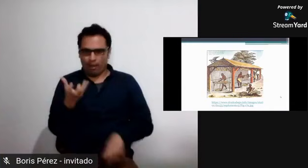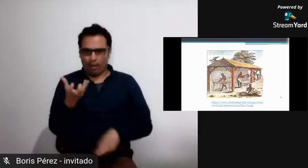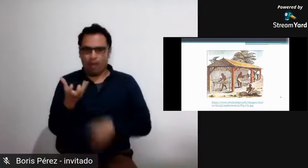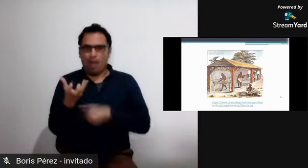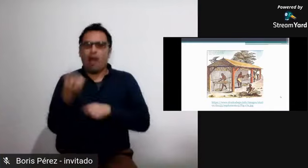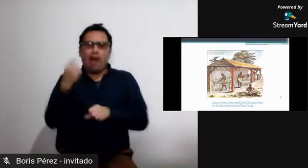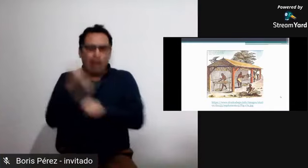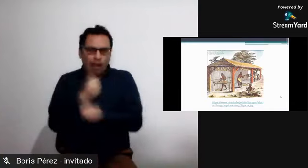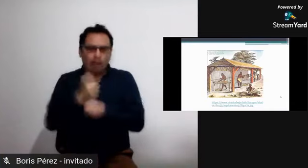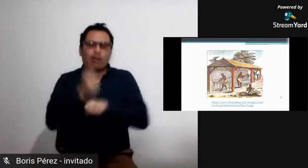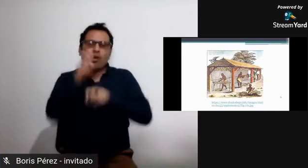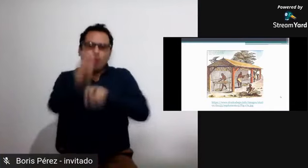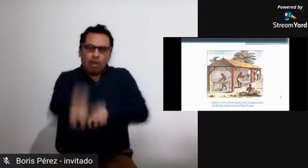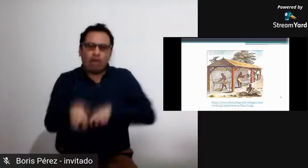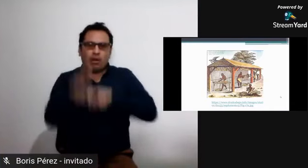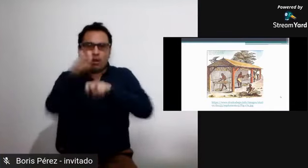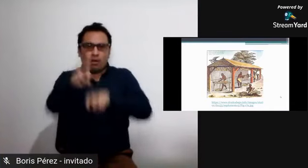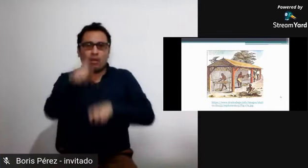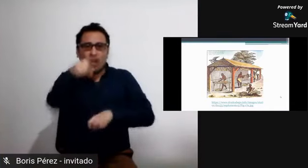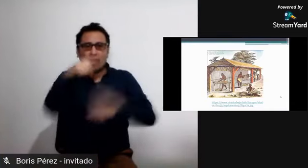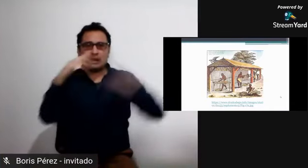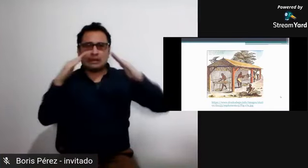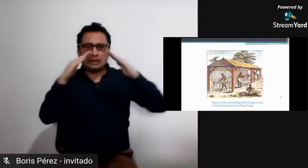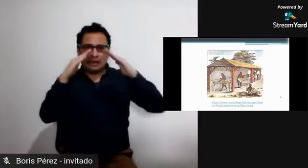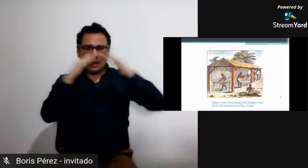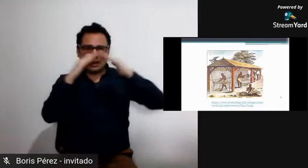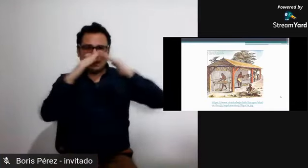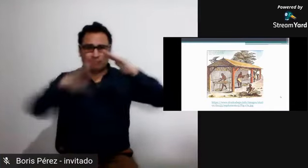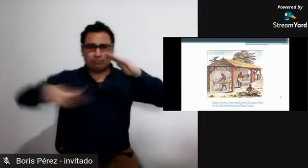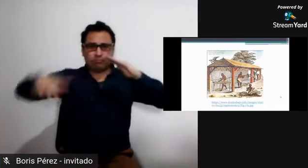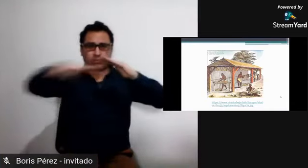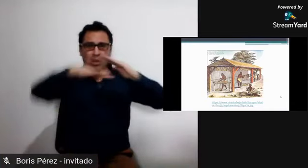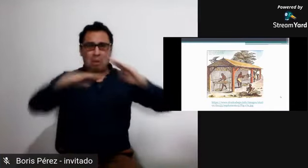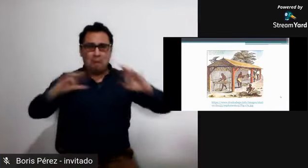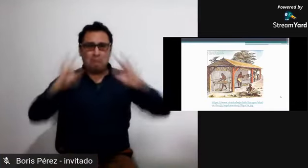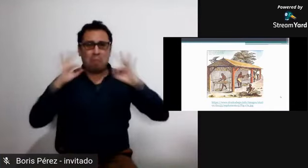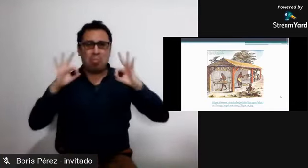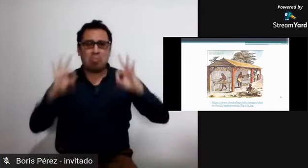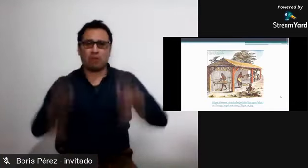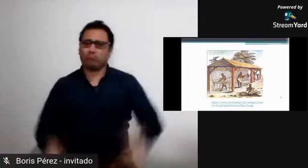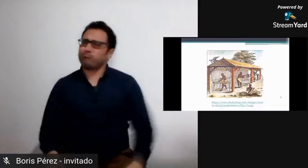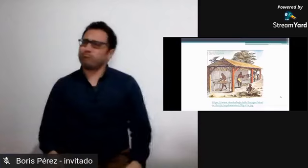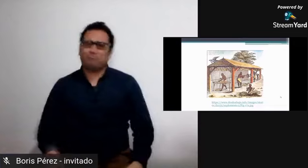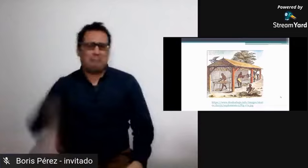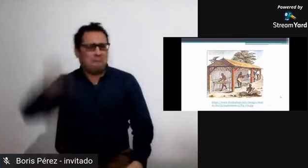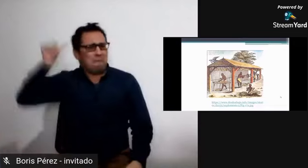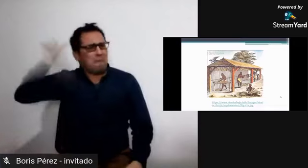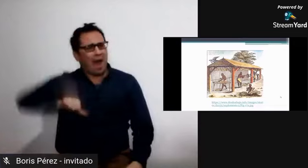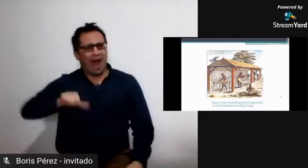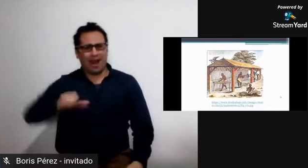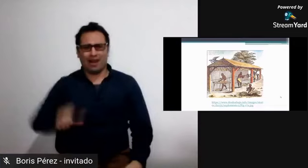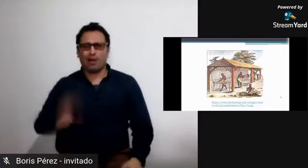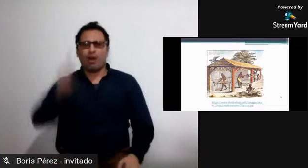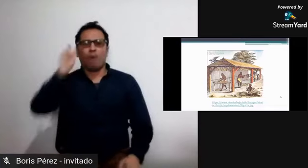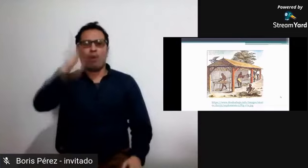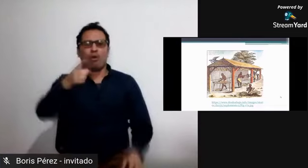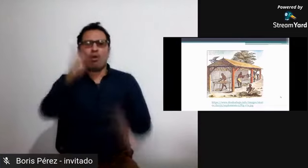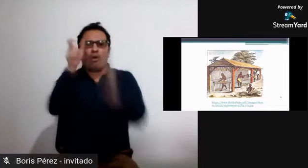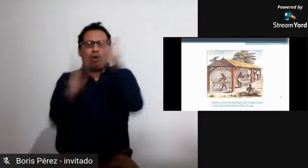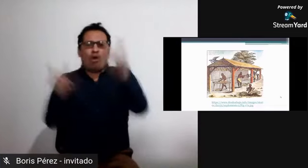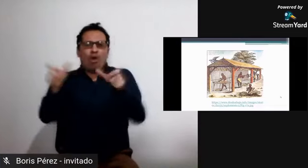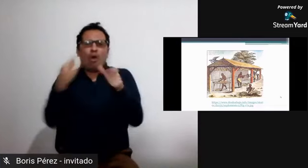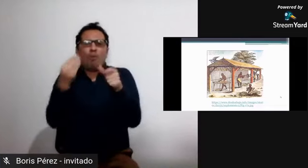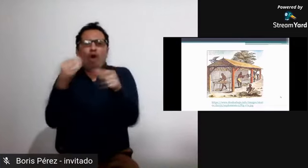daban los grandes hacendados sus patrones entonces labraban la tierra tenemos que entender también que las